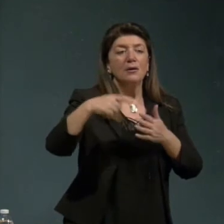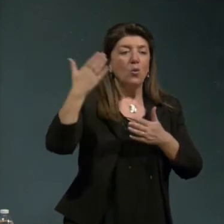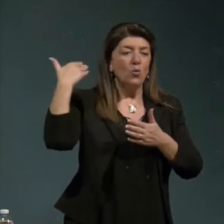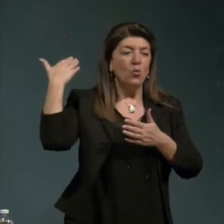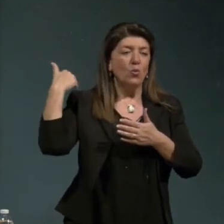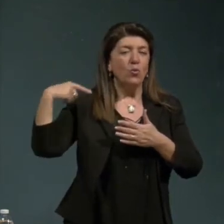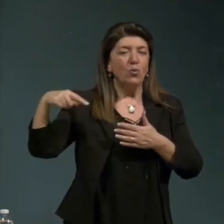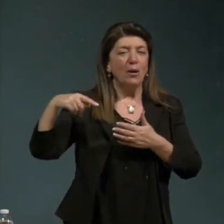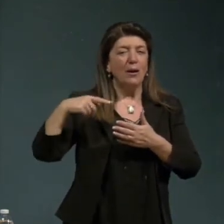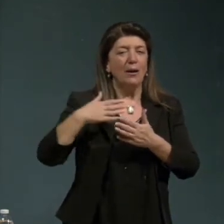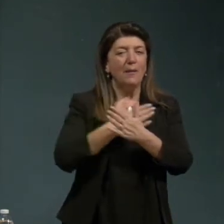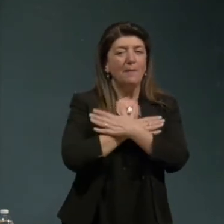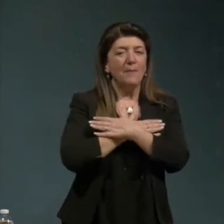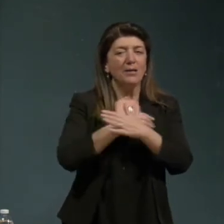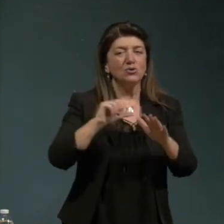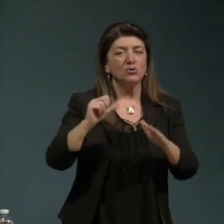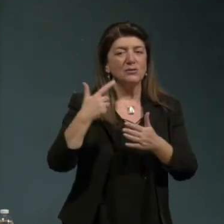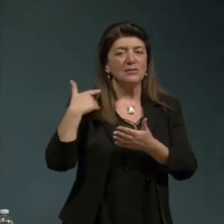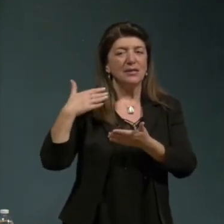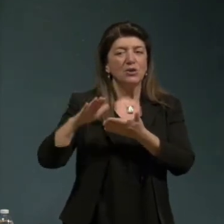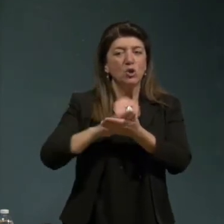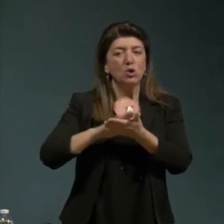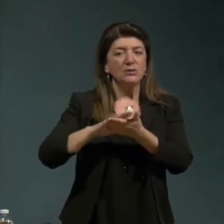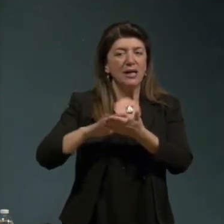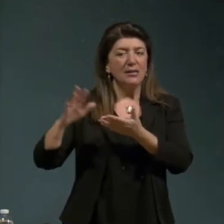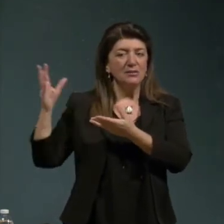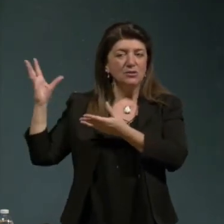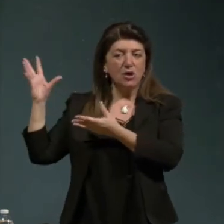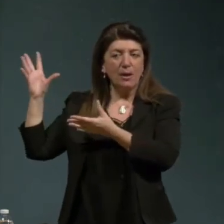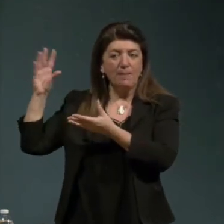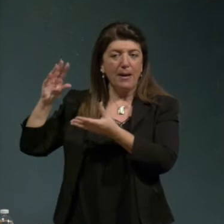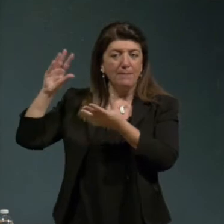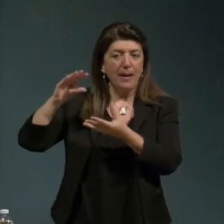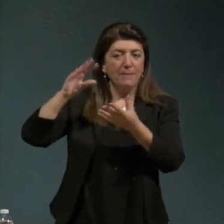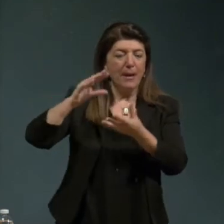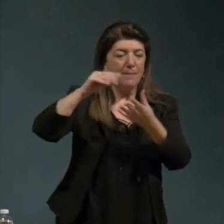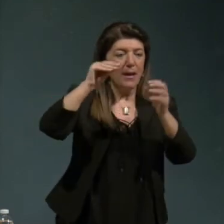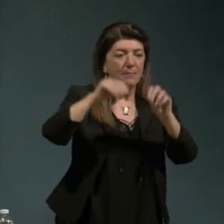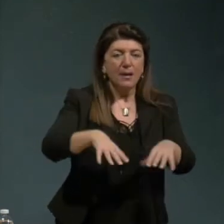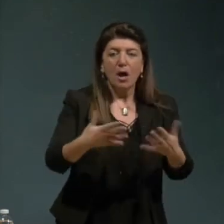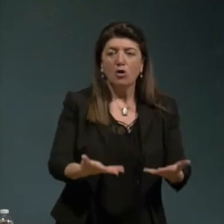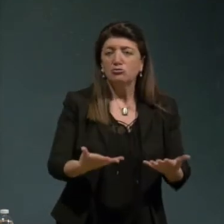infatti vediamo il il